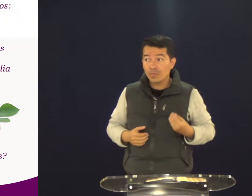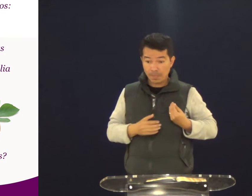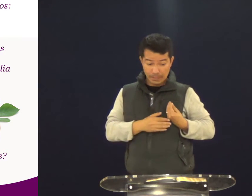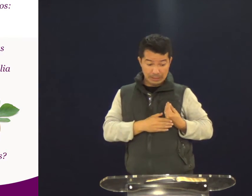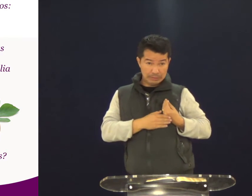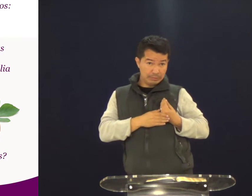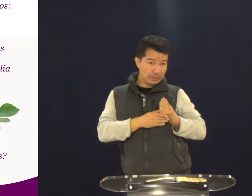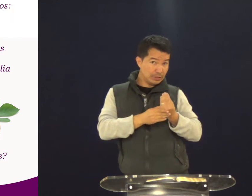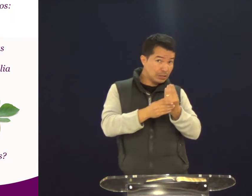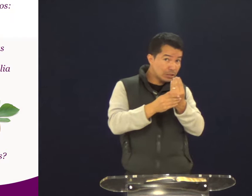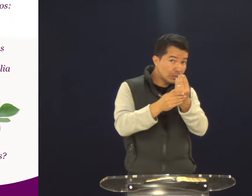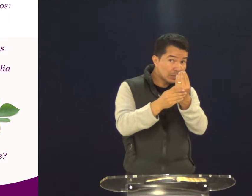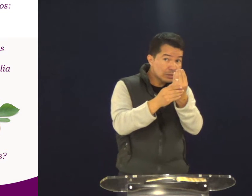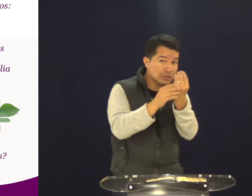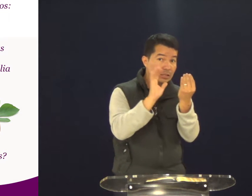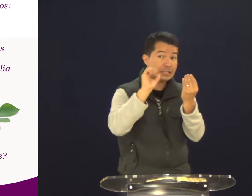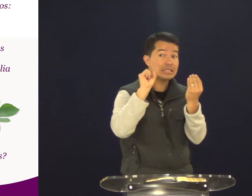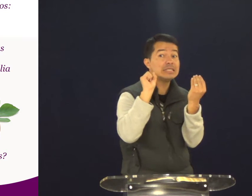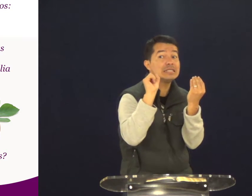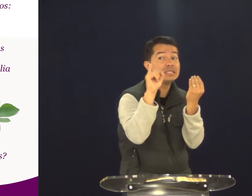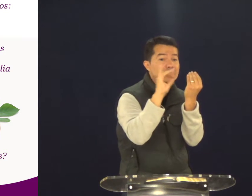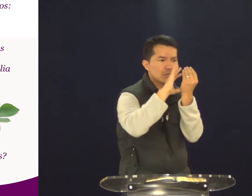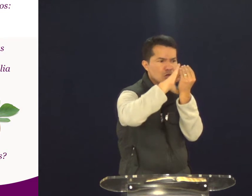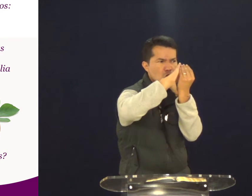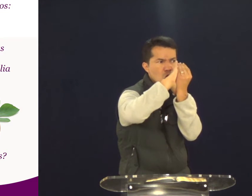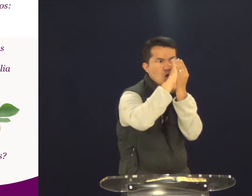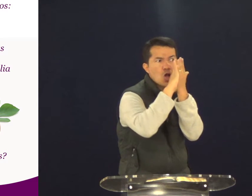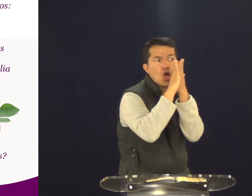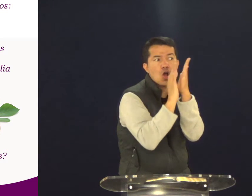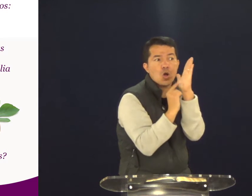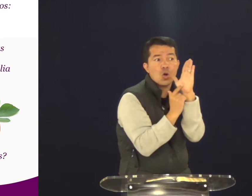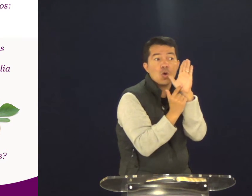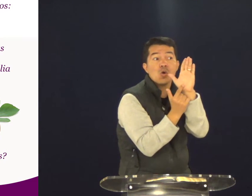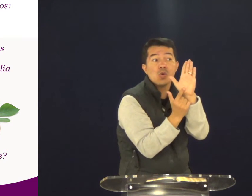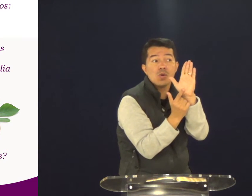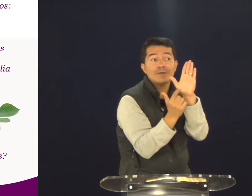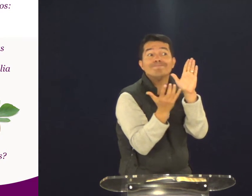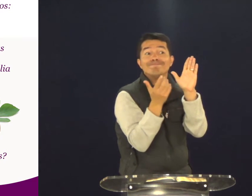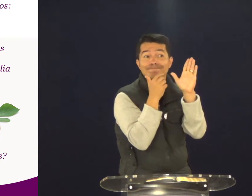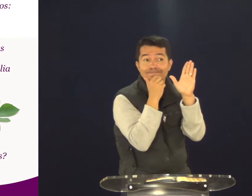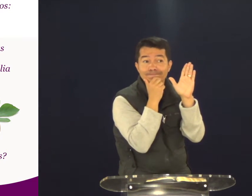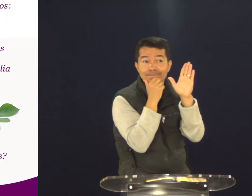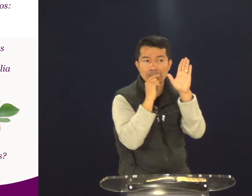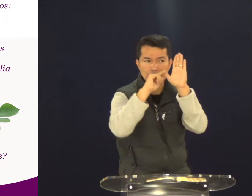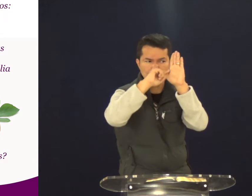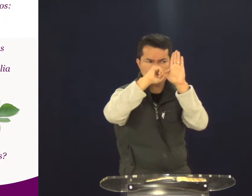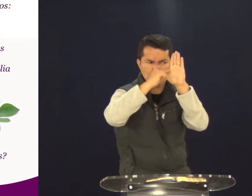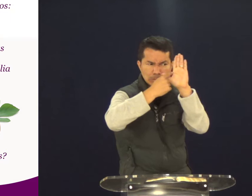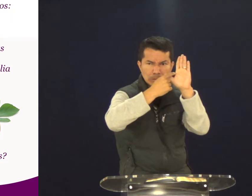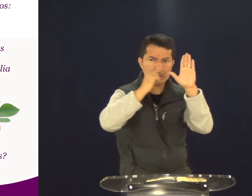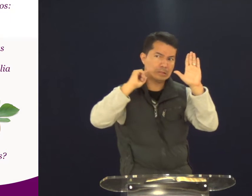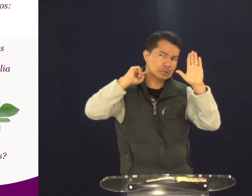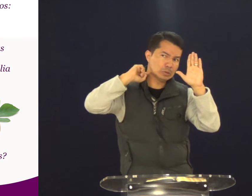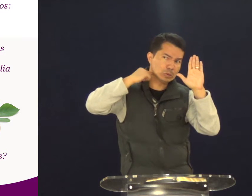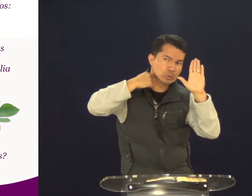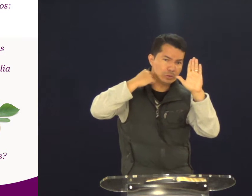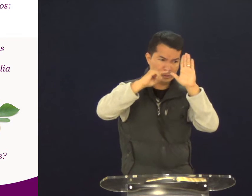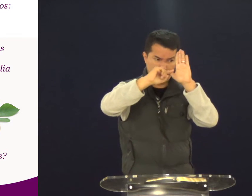A vida de cada um. Se nós abrirmos a sua vida, o que será encontrado?